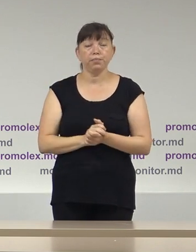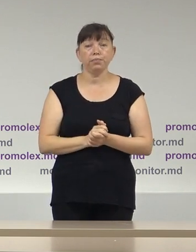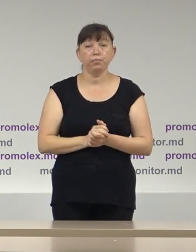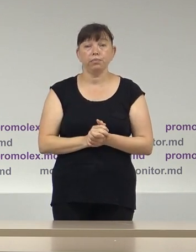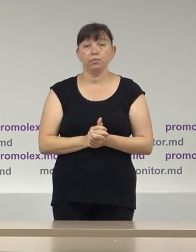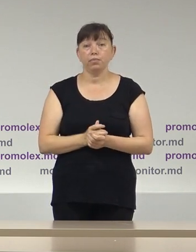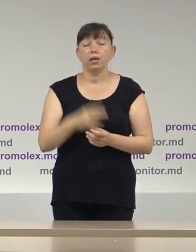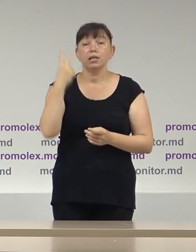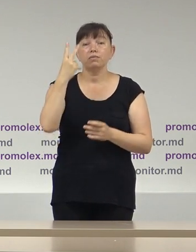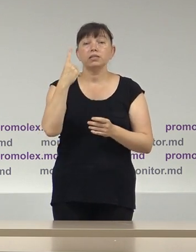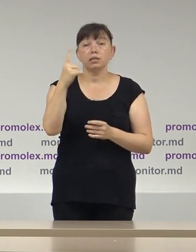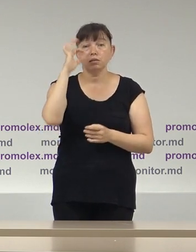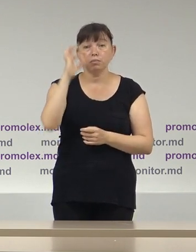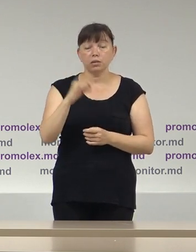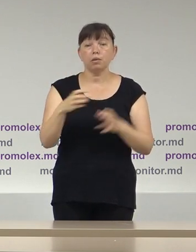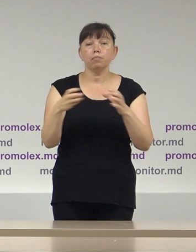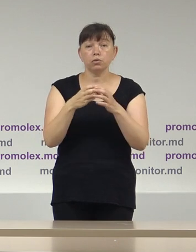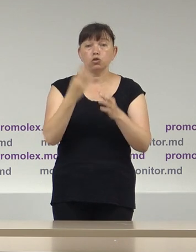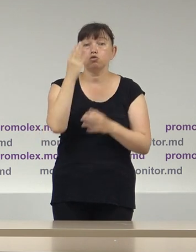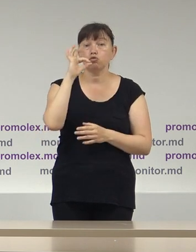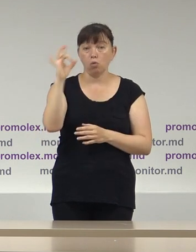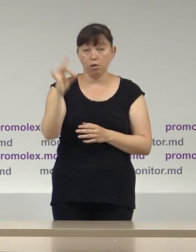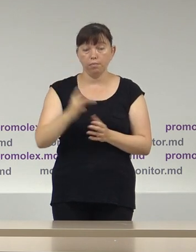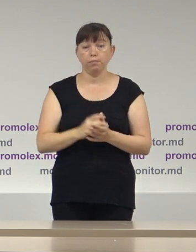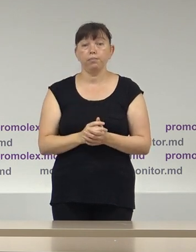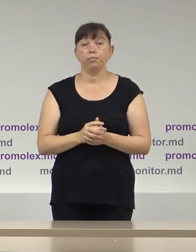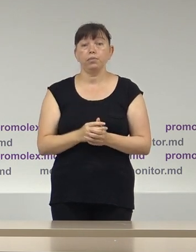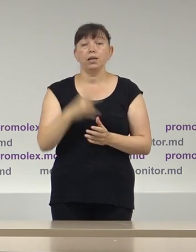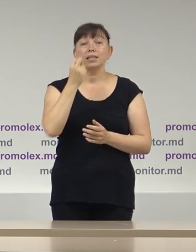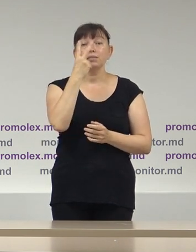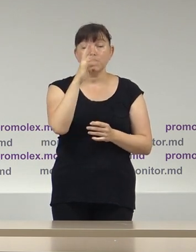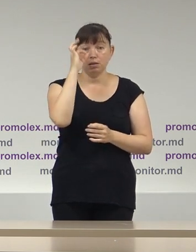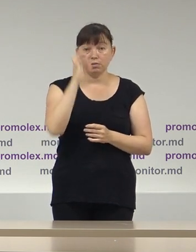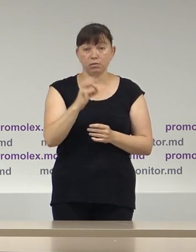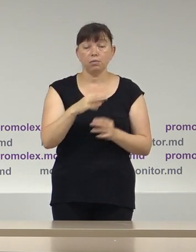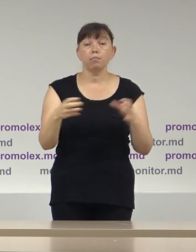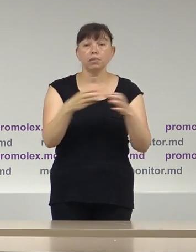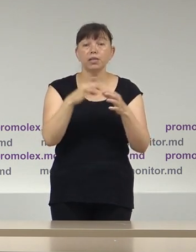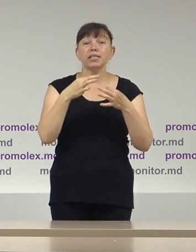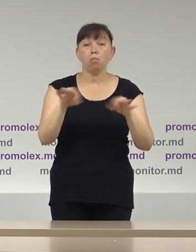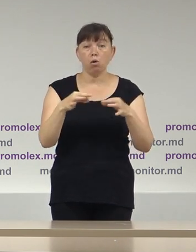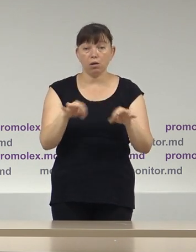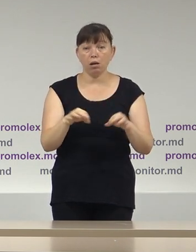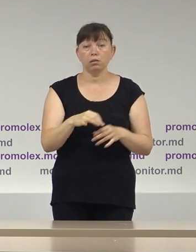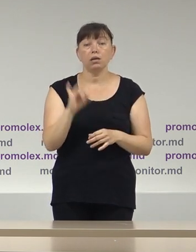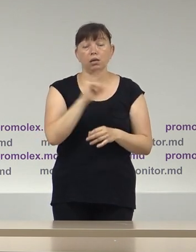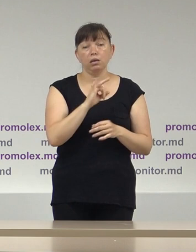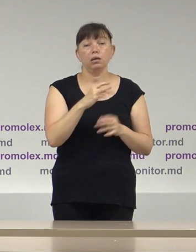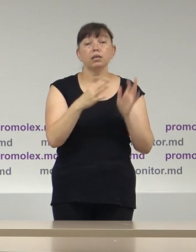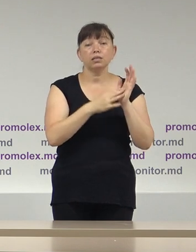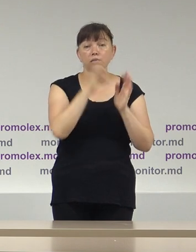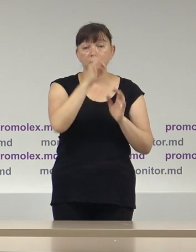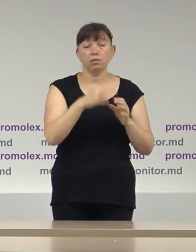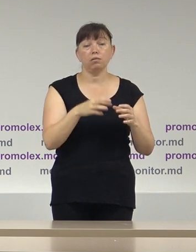21% partidului politic șor, 12% partidului democrat și 9%